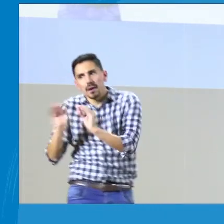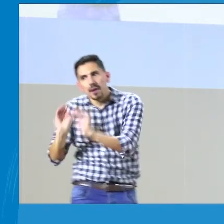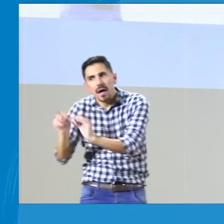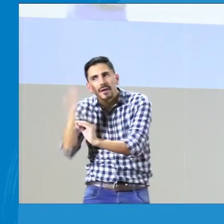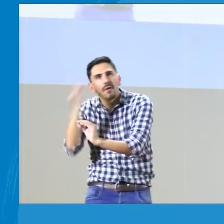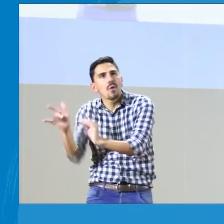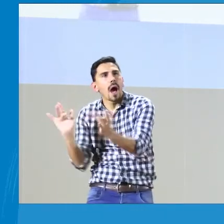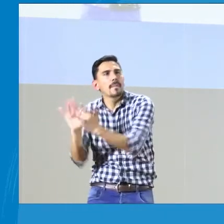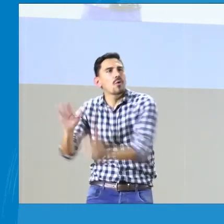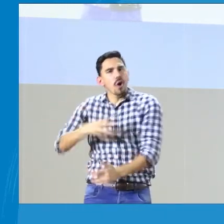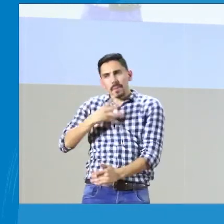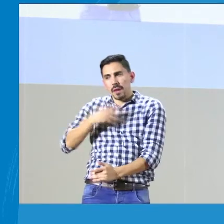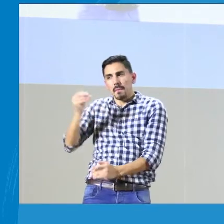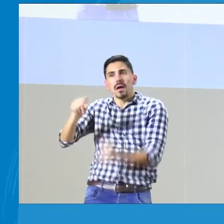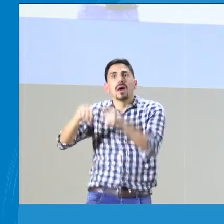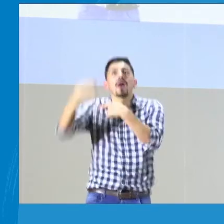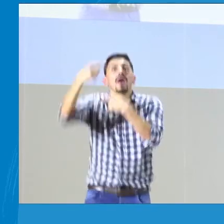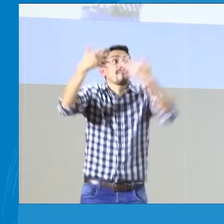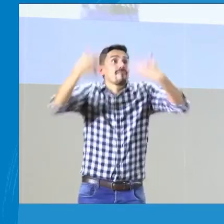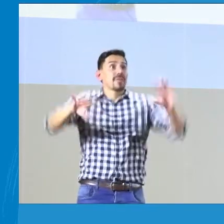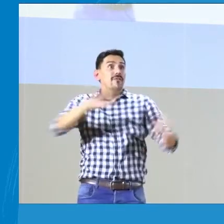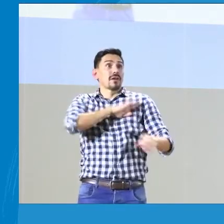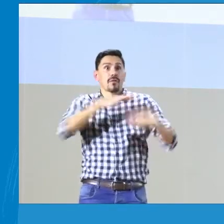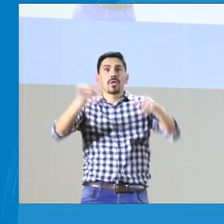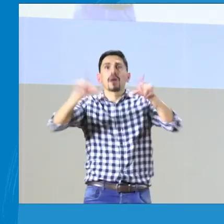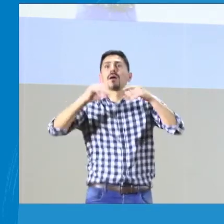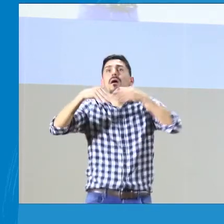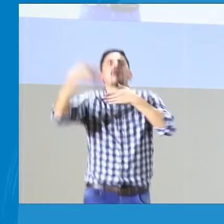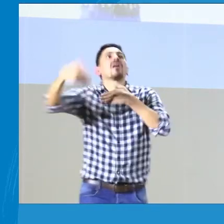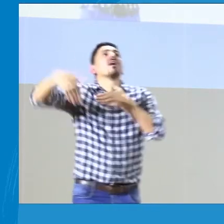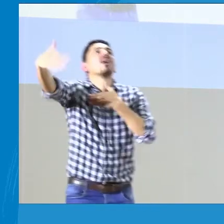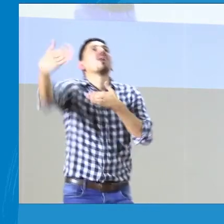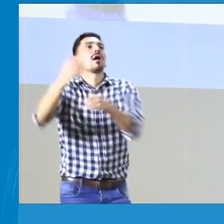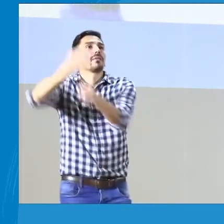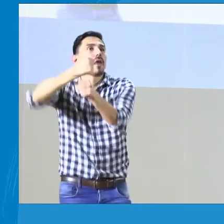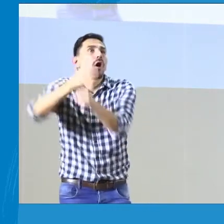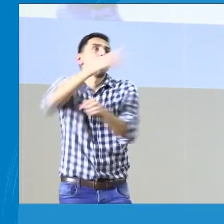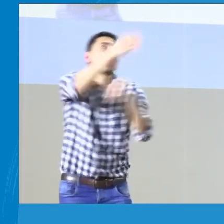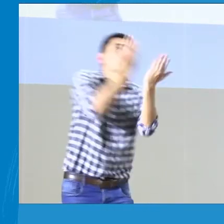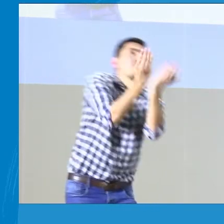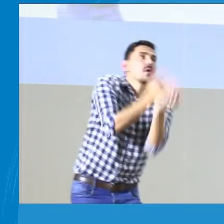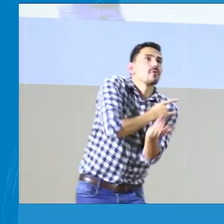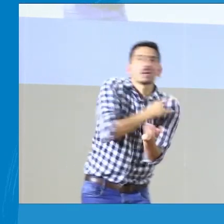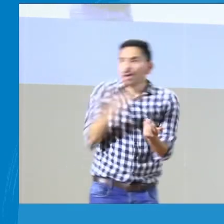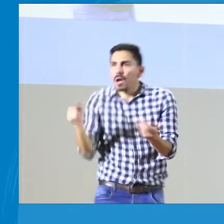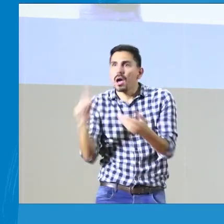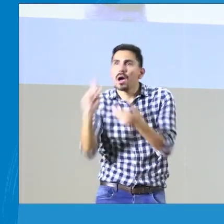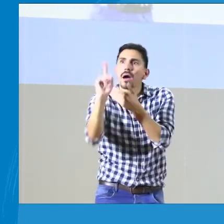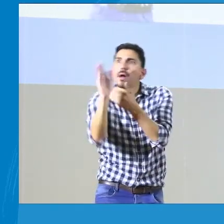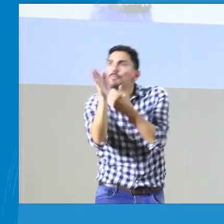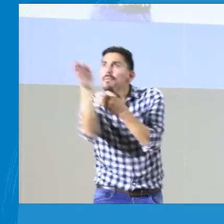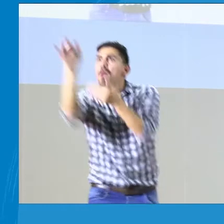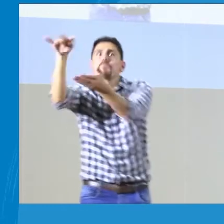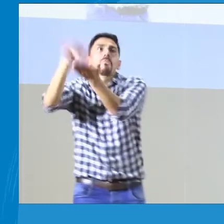de esta persona en ese entorno educativo. Para saber cuáles son las competencias y más adelante cómo se tiene que trabajar.